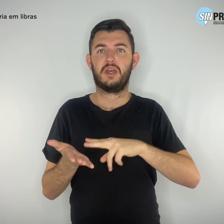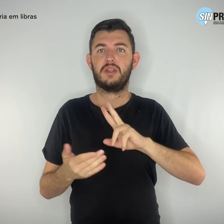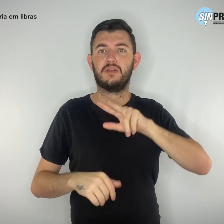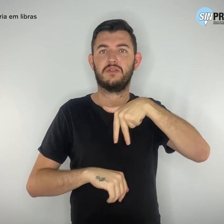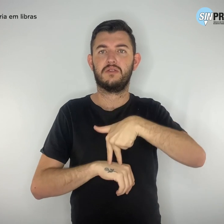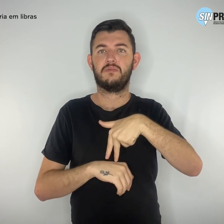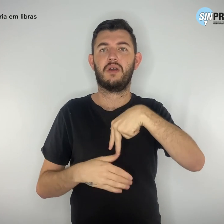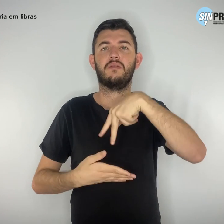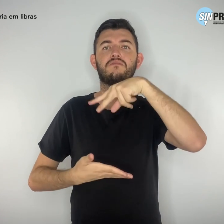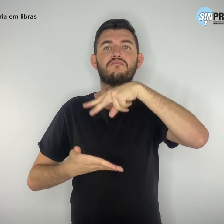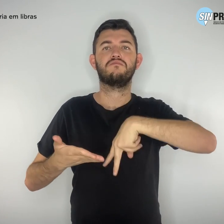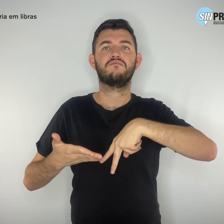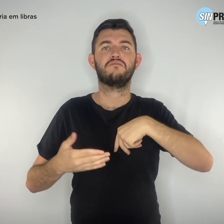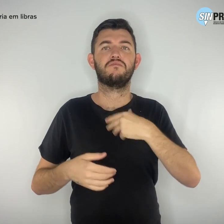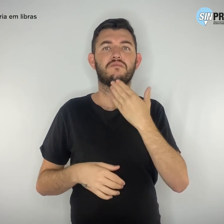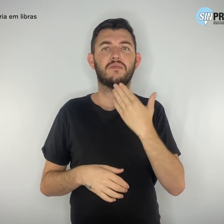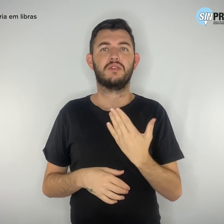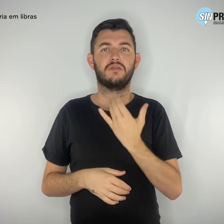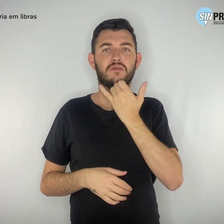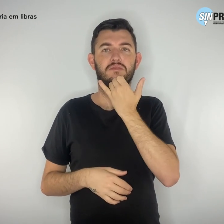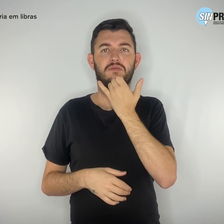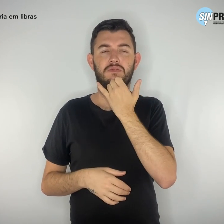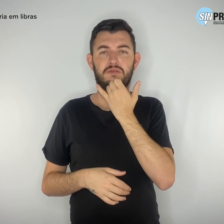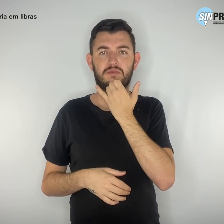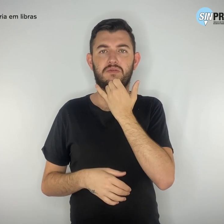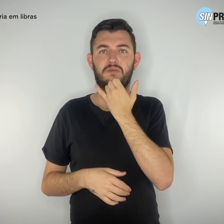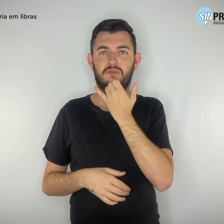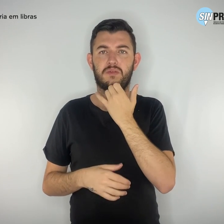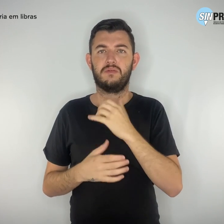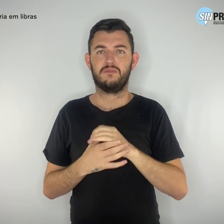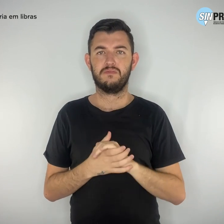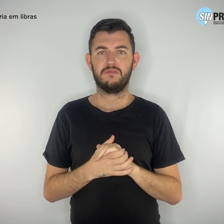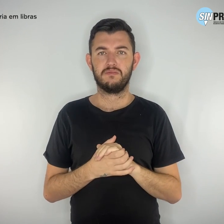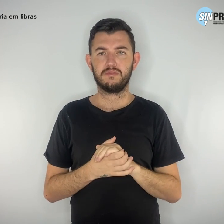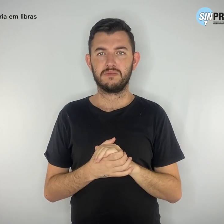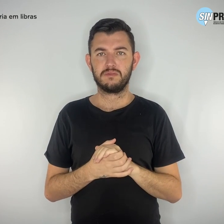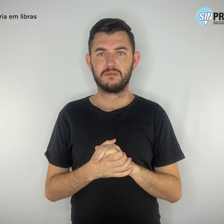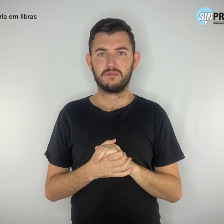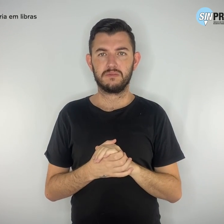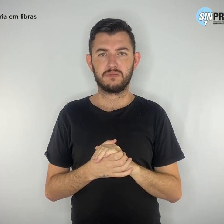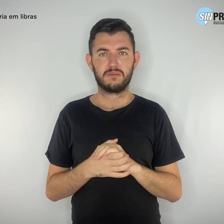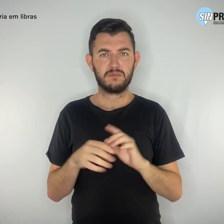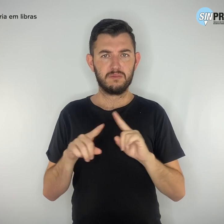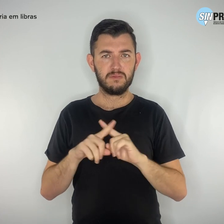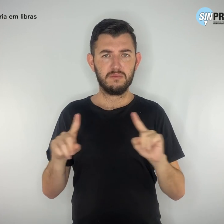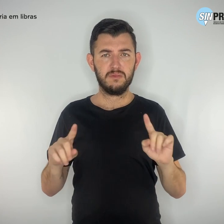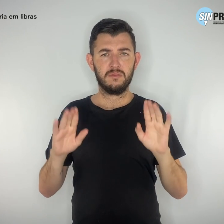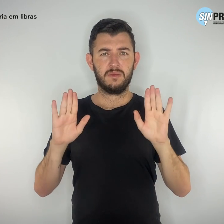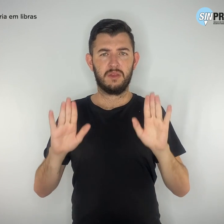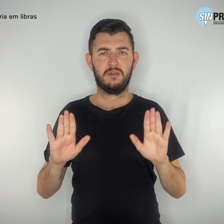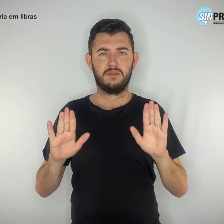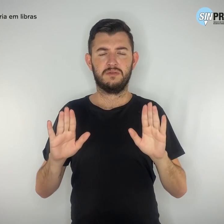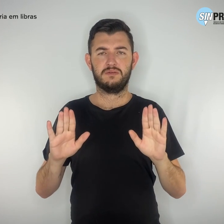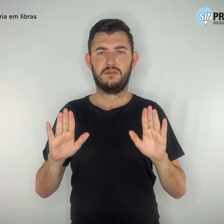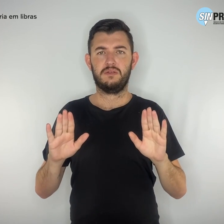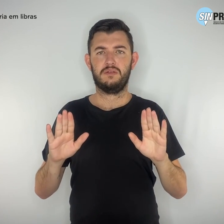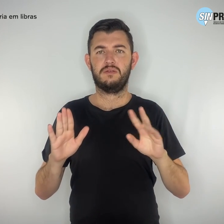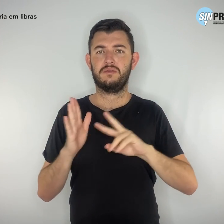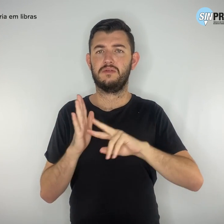pedindo desculpas e se retratando. Contudo, na avaliação do Simpro, isso